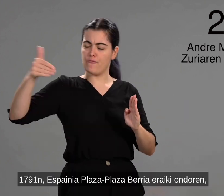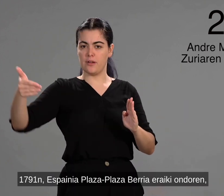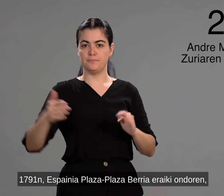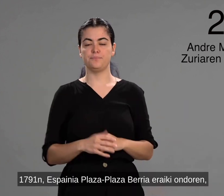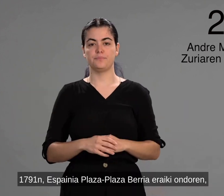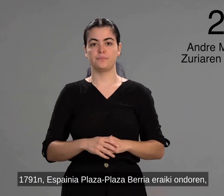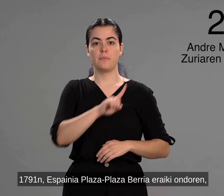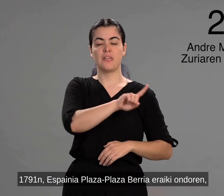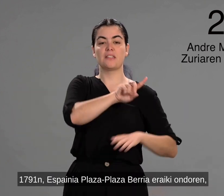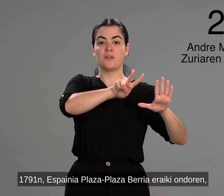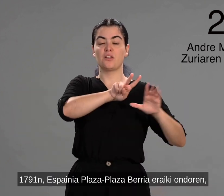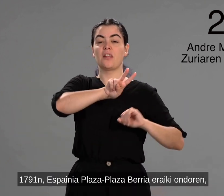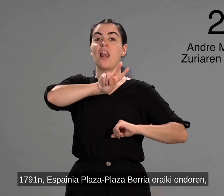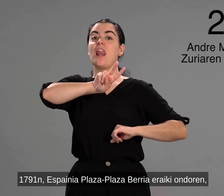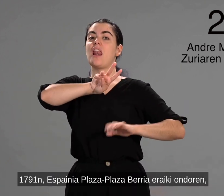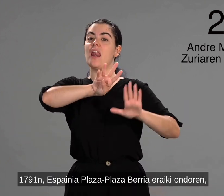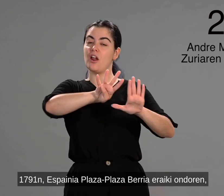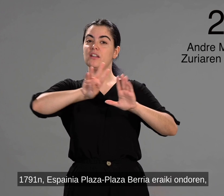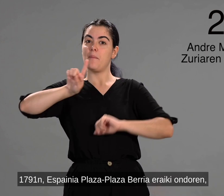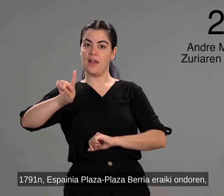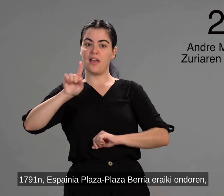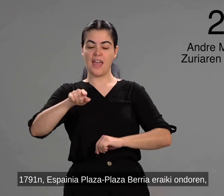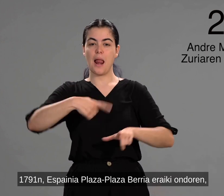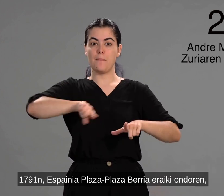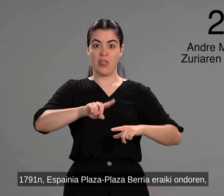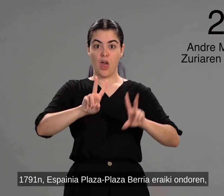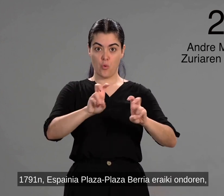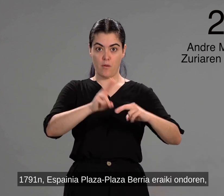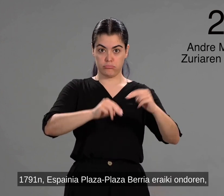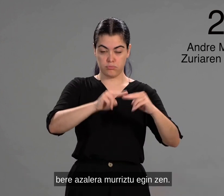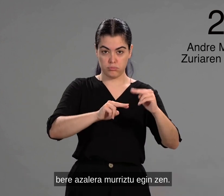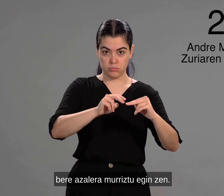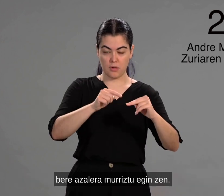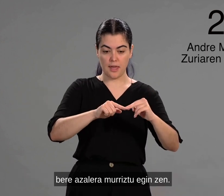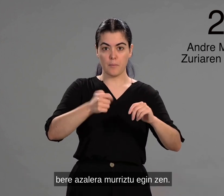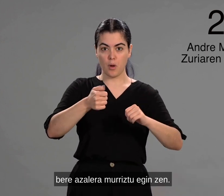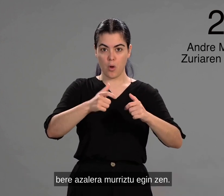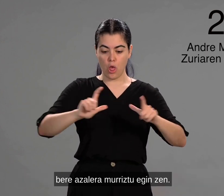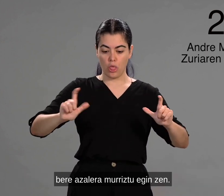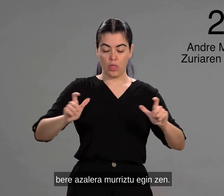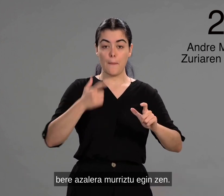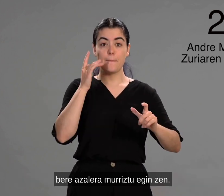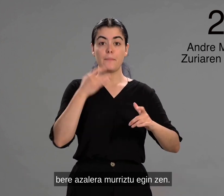Mila zazpireuntalauro gaita maikan, Espainia Plaza Plaza Berria eraiki ondoren, bere azalera murriztu egin zen.